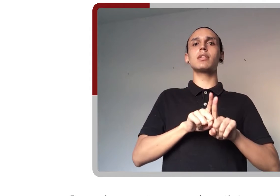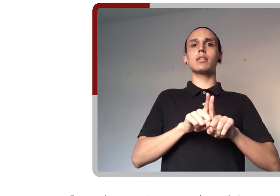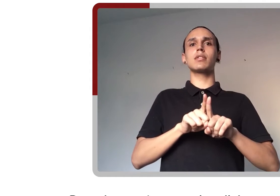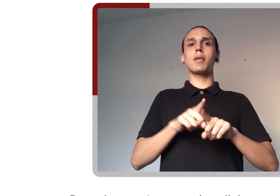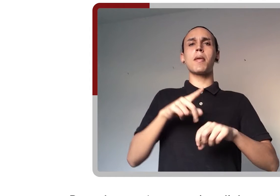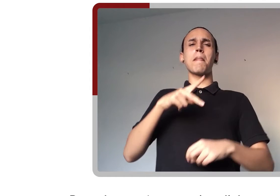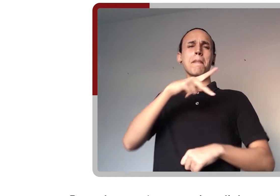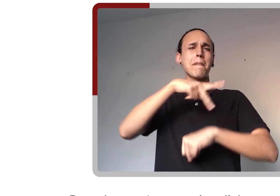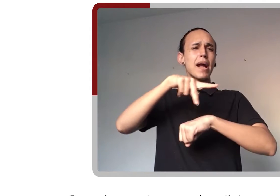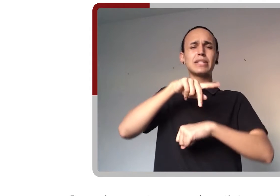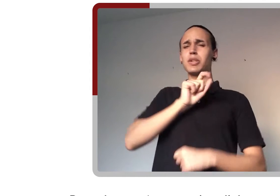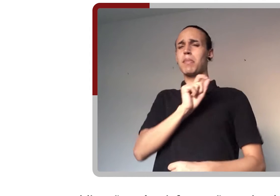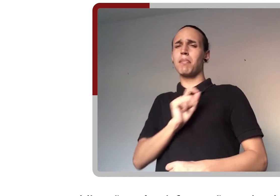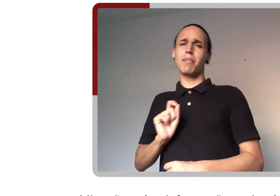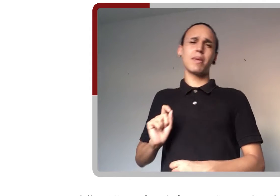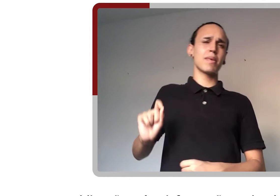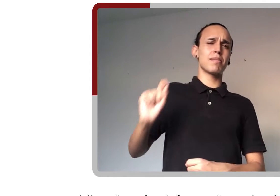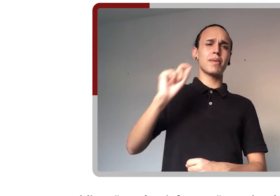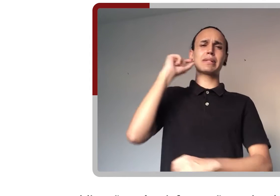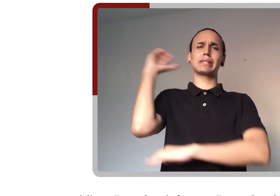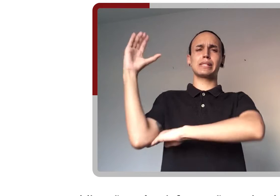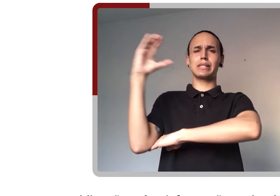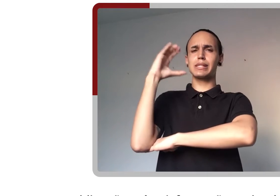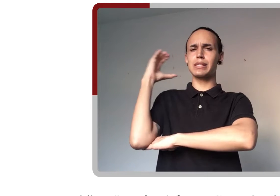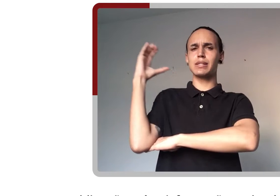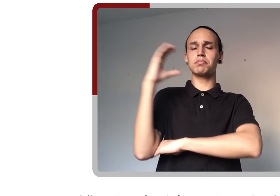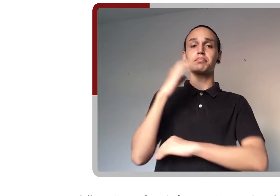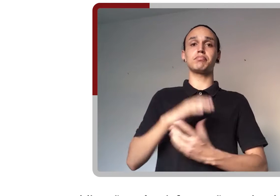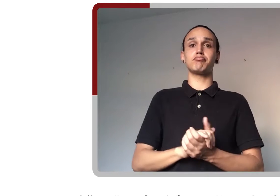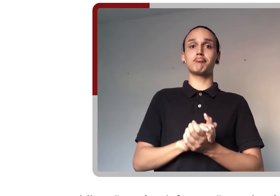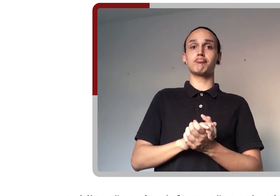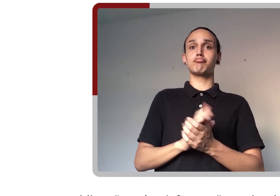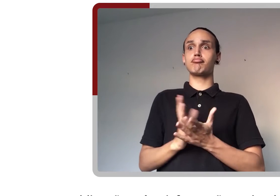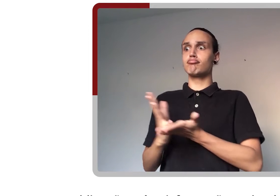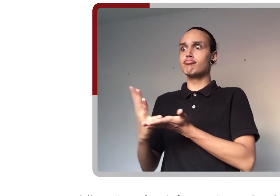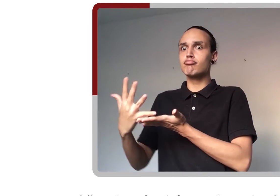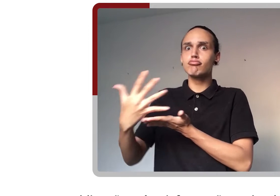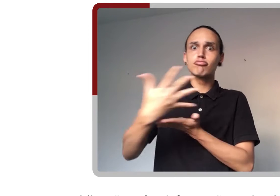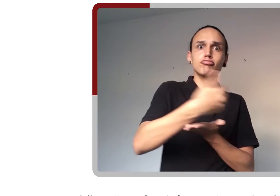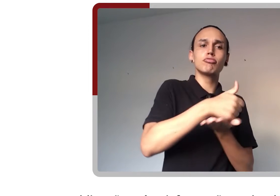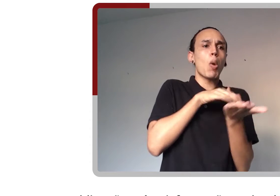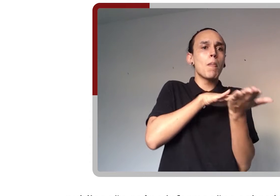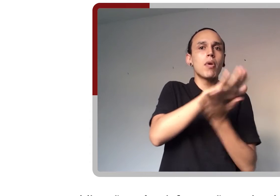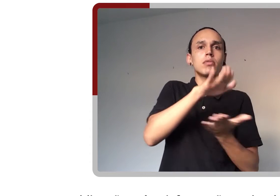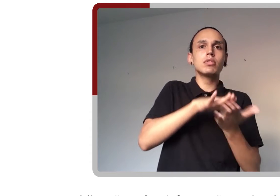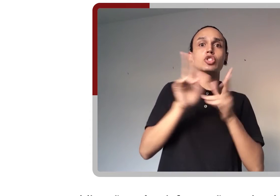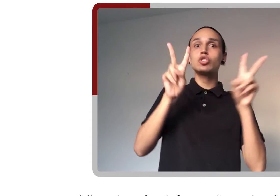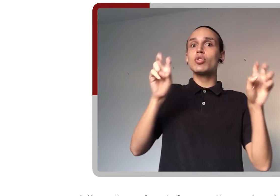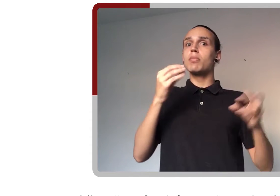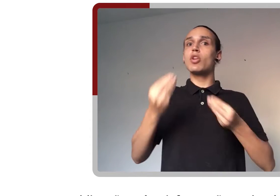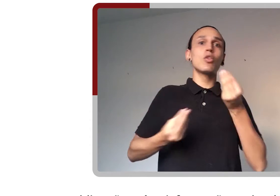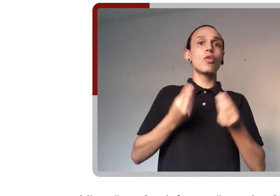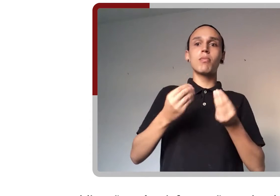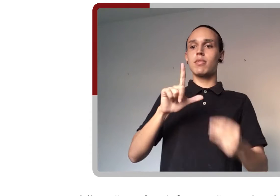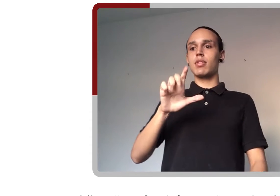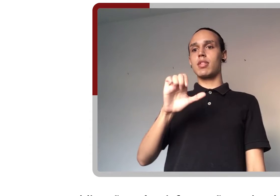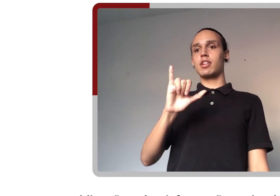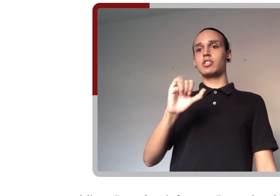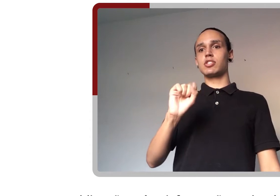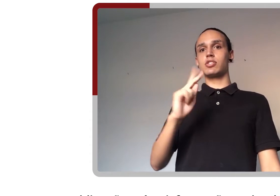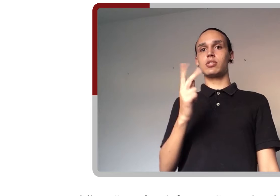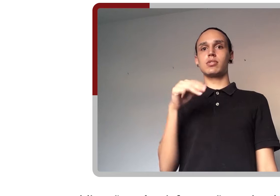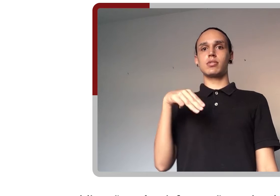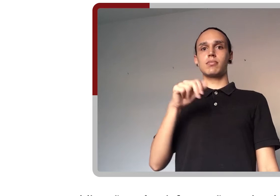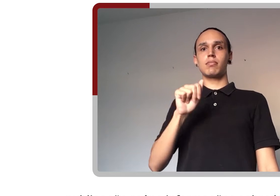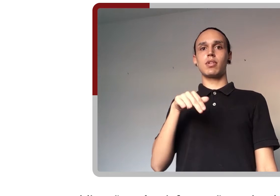translacional. Publicação reúne informações sobre leishmanioses nas Américas. Veja